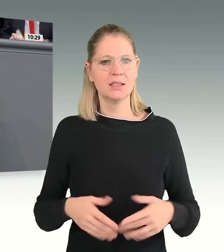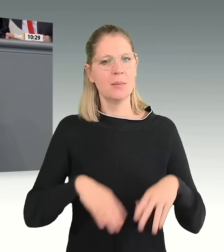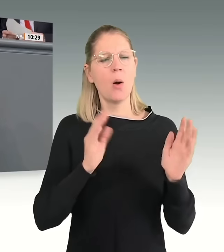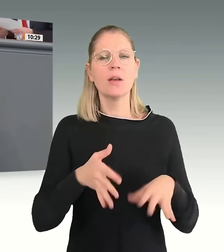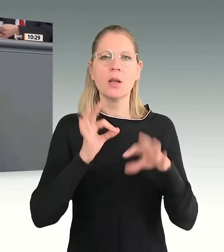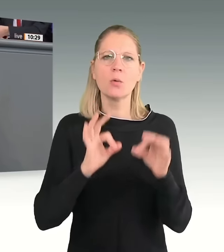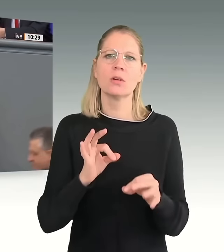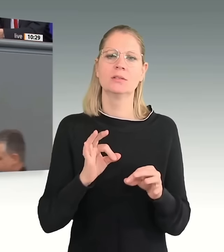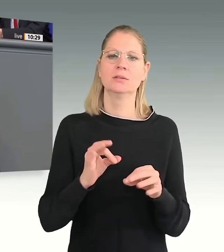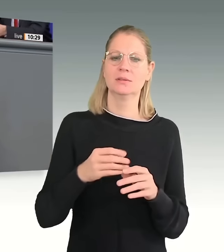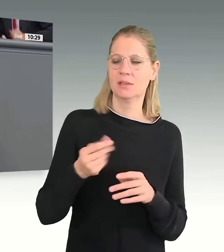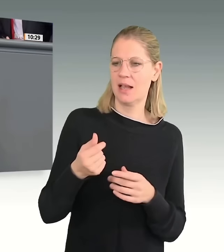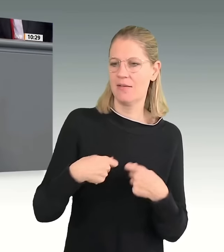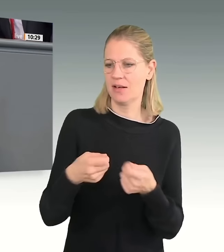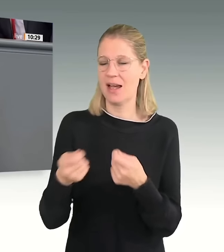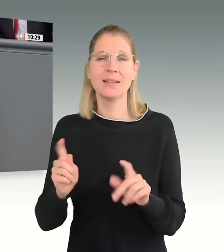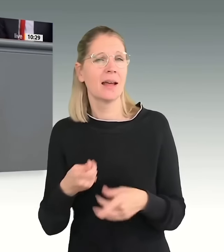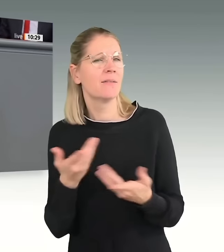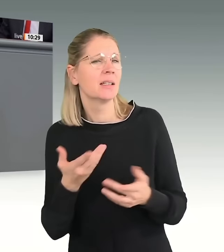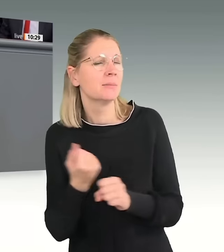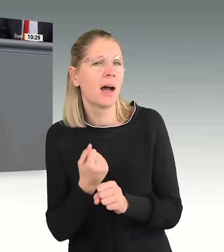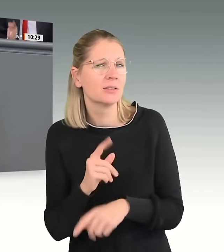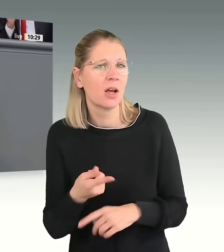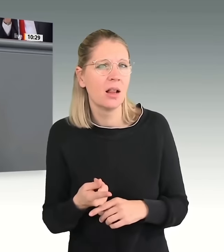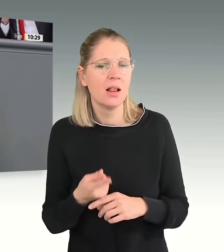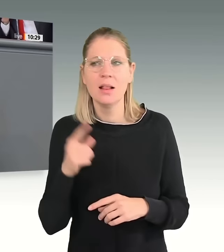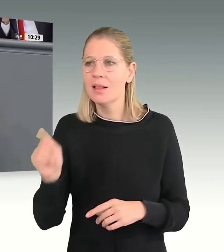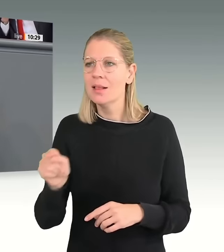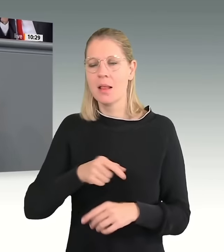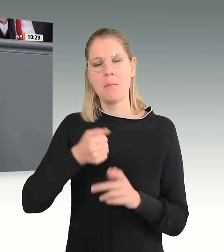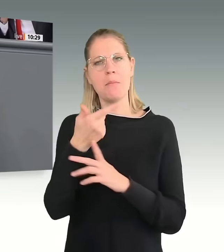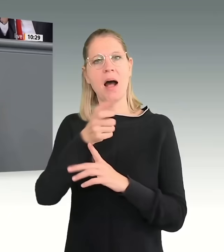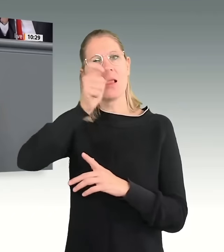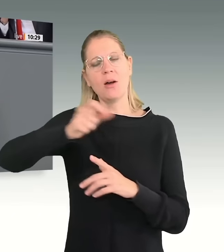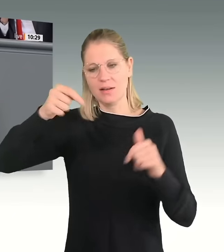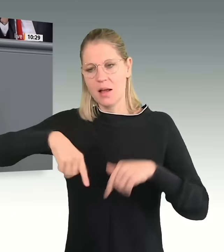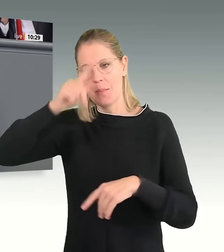Stracke, dann gehen Sie endlich an die höchsten Vermögen in diesem Land ran und treten nicht ständig nach unten.